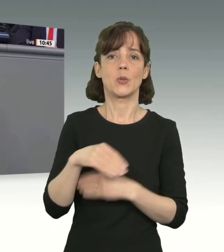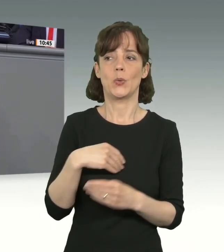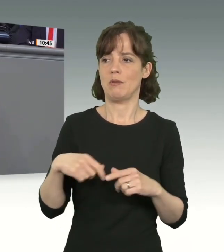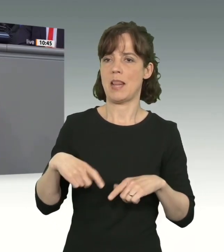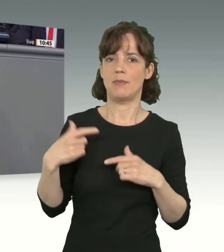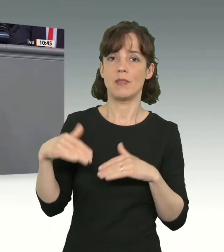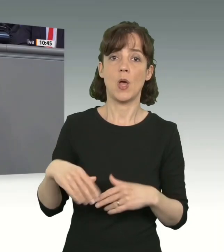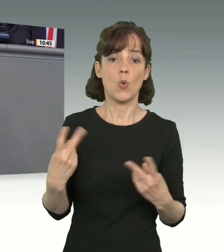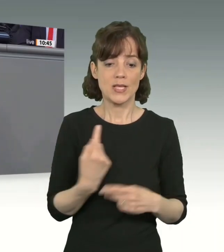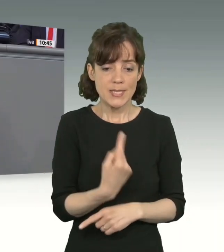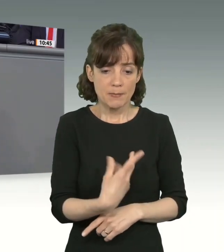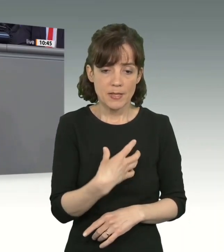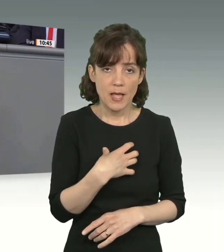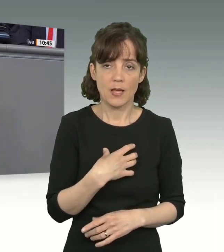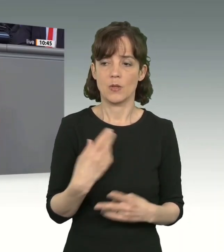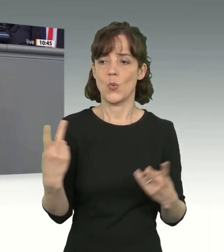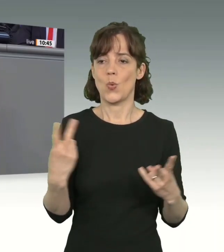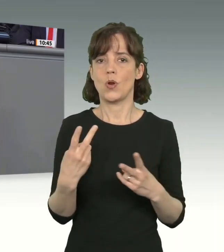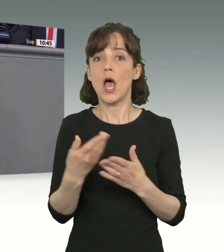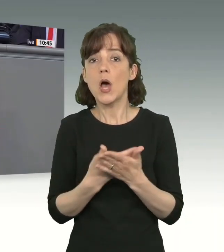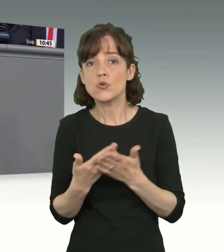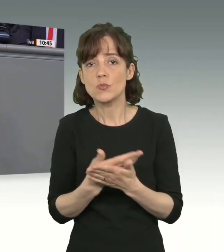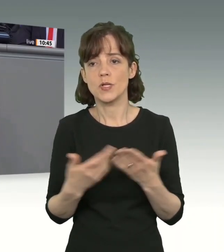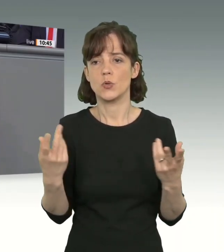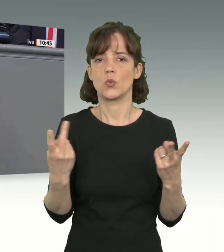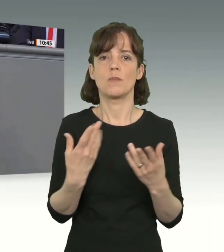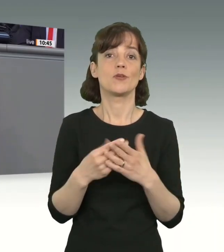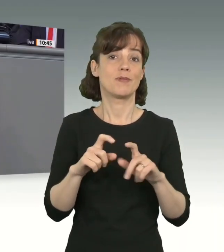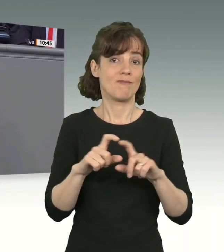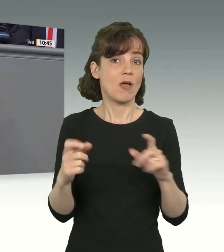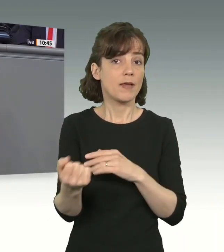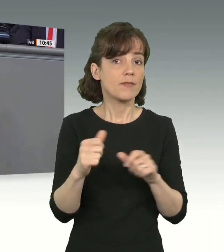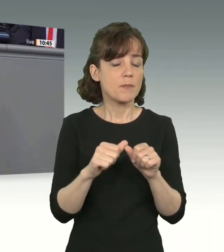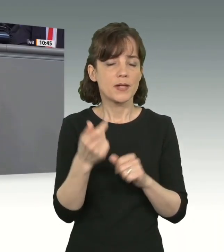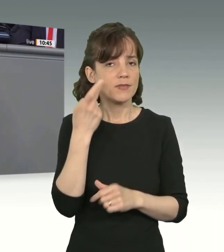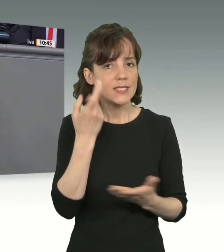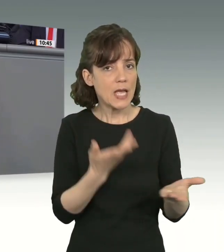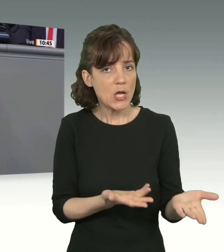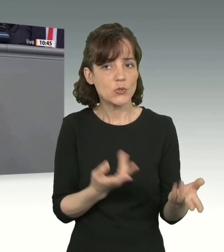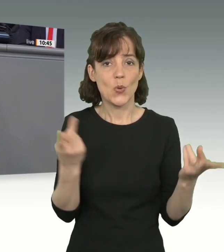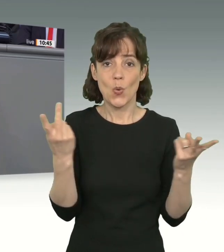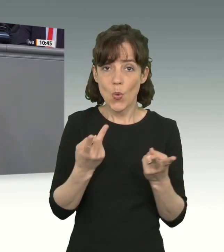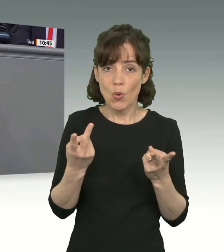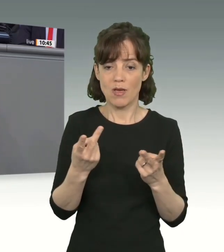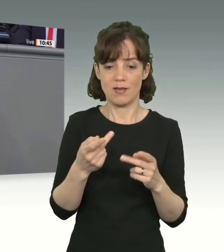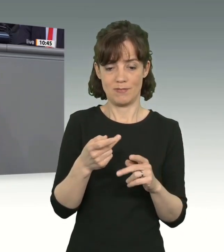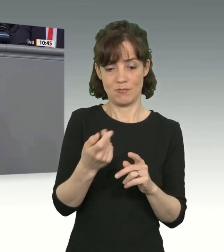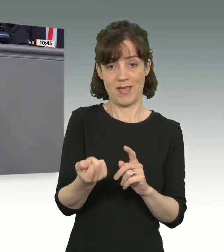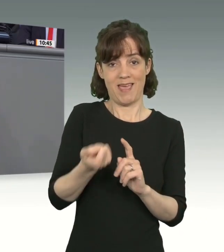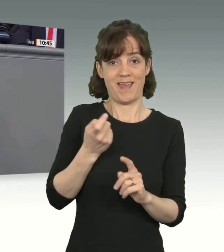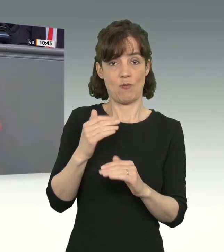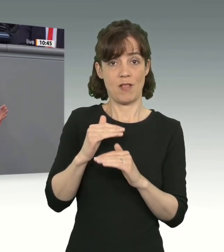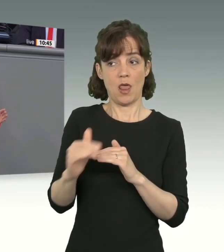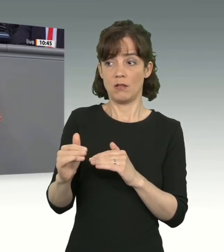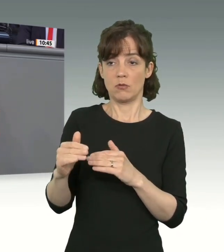oder krank sind. Andere machen eine Ausbildung. Thema Fachkräftemangel. Oder kommen schlicht aus einem Land, in dem Krieg